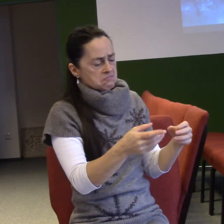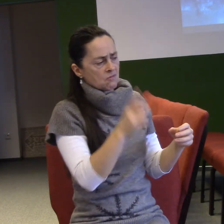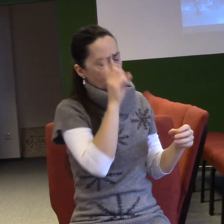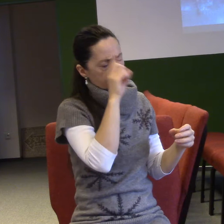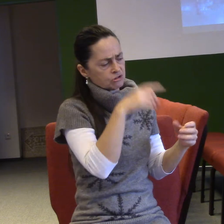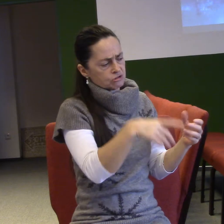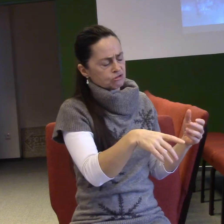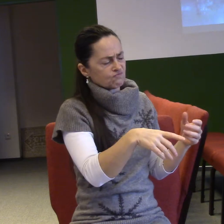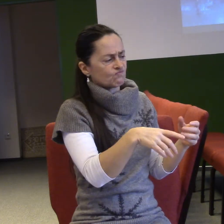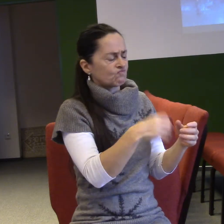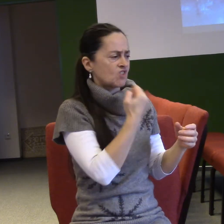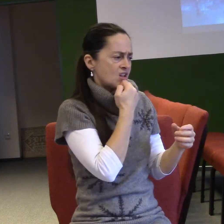Víš, Zachariáši, hmm.